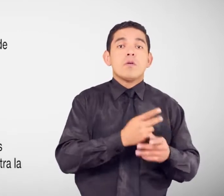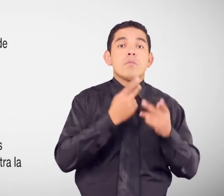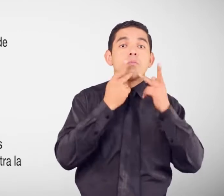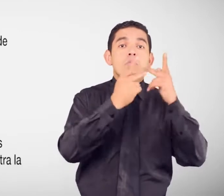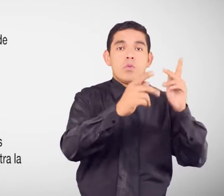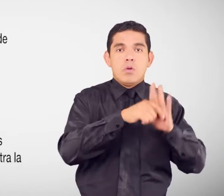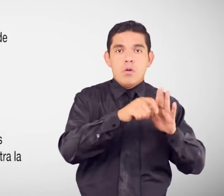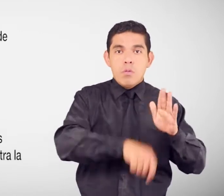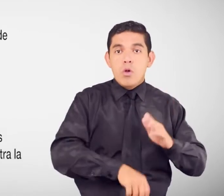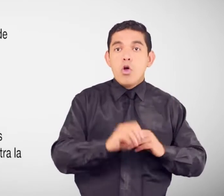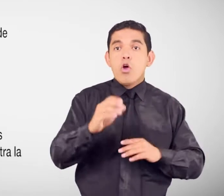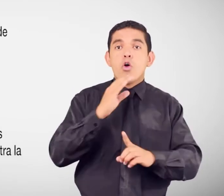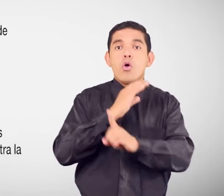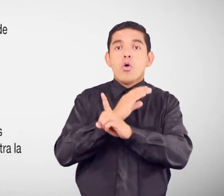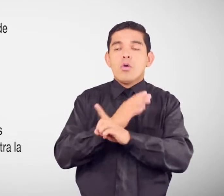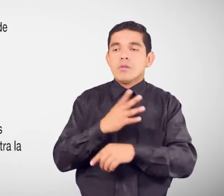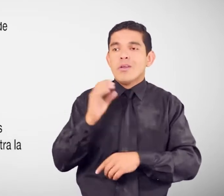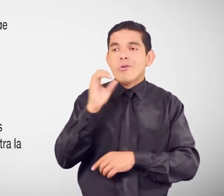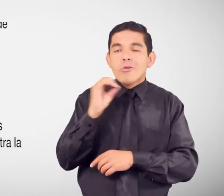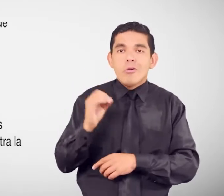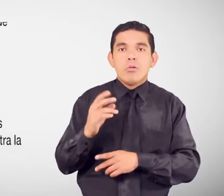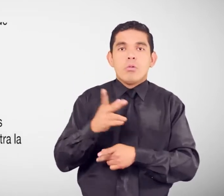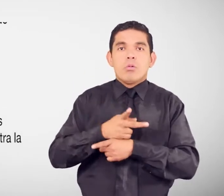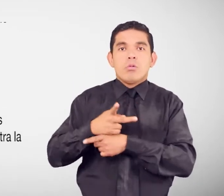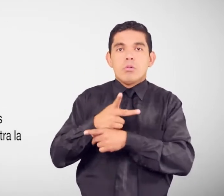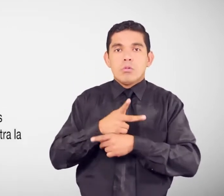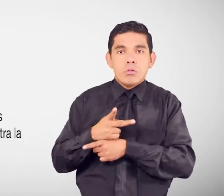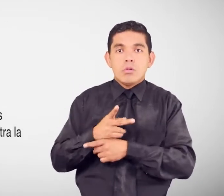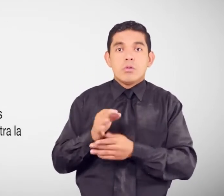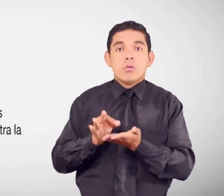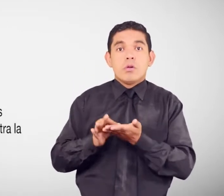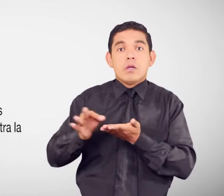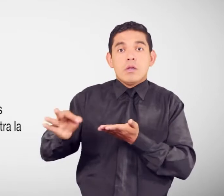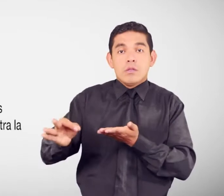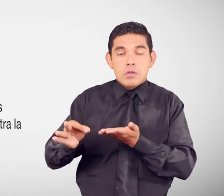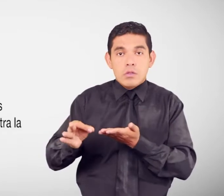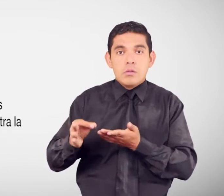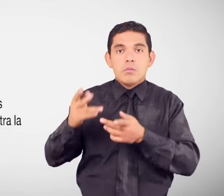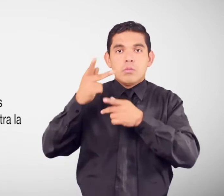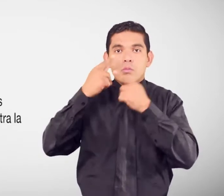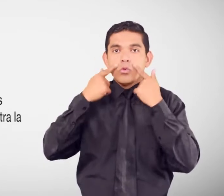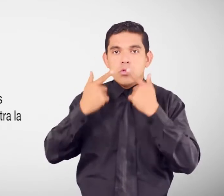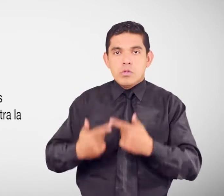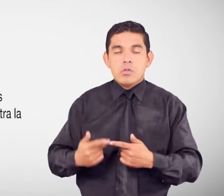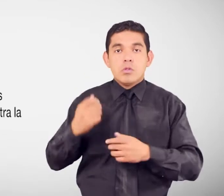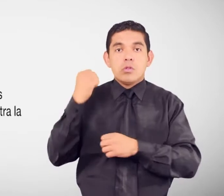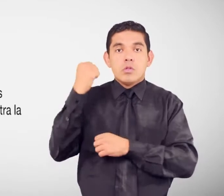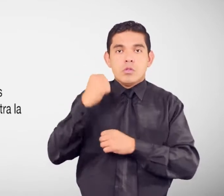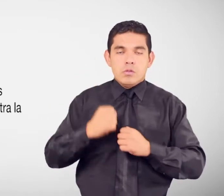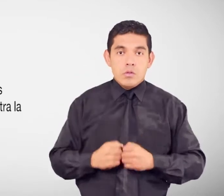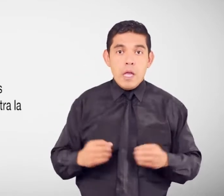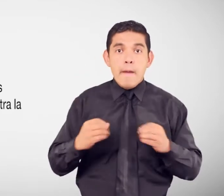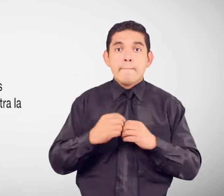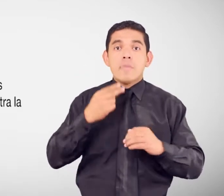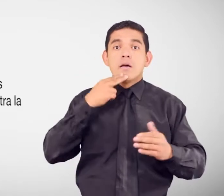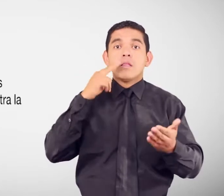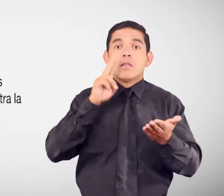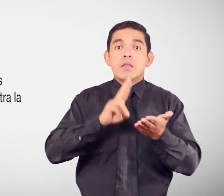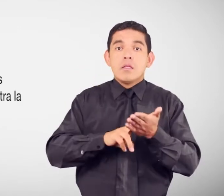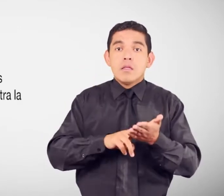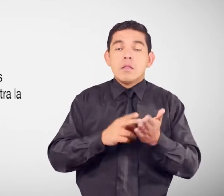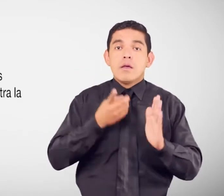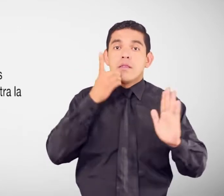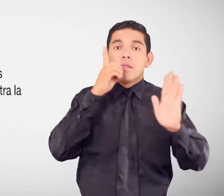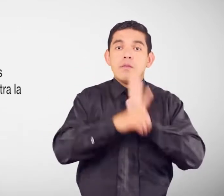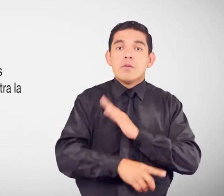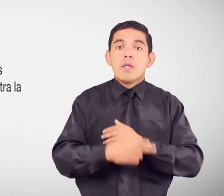derechos Documentos Que se deben presentar Denuncia verbal O por escrito Que indique Tus nombres Y apellidos Y los datos